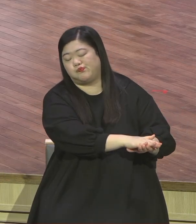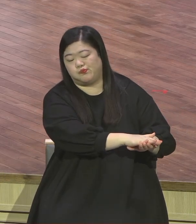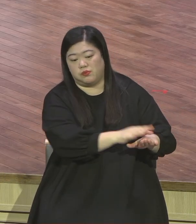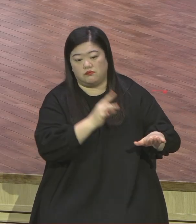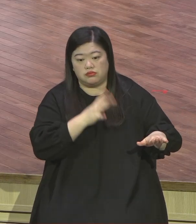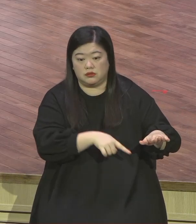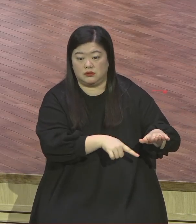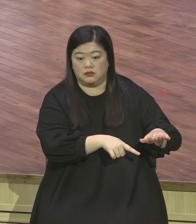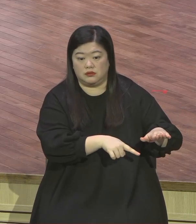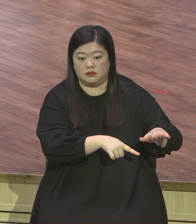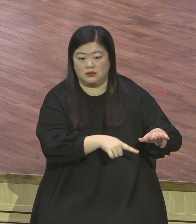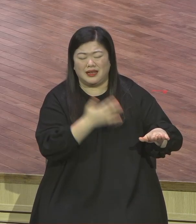그 당시 문화예요.